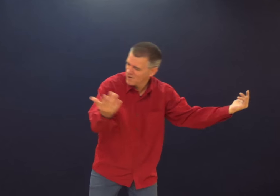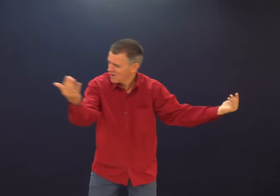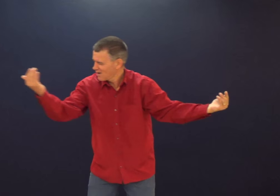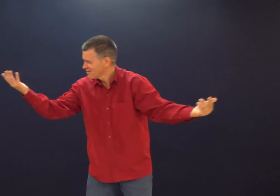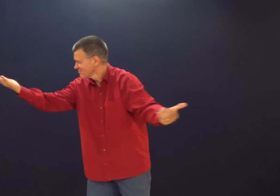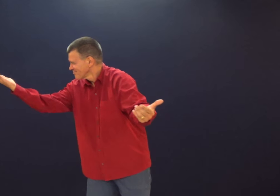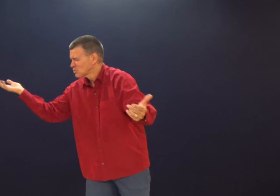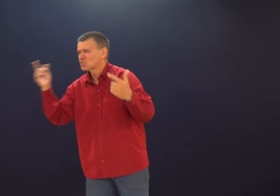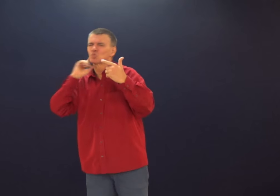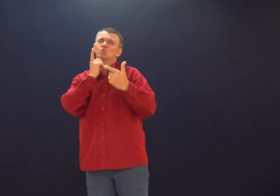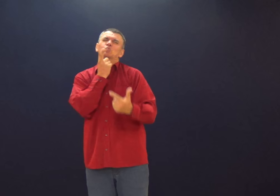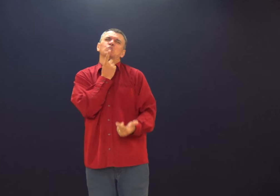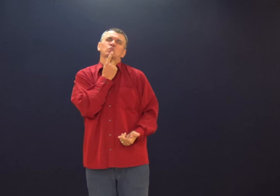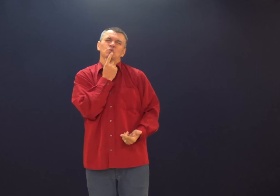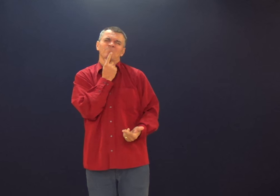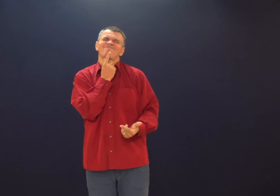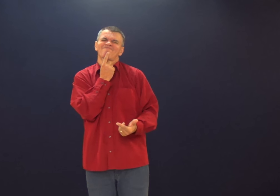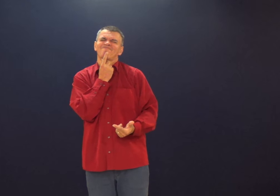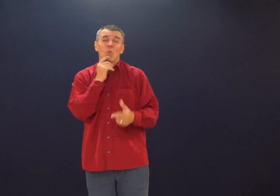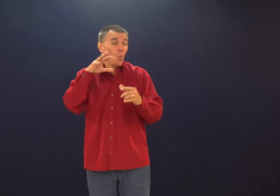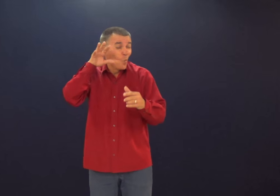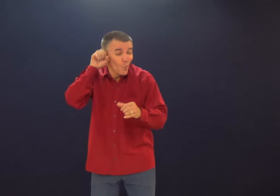E agora que eu vejo tantas pessoas ali na frente,